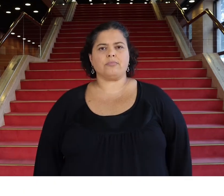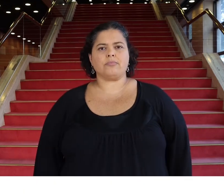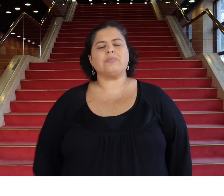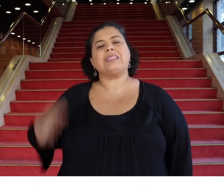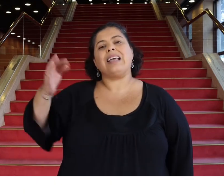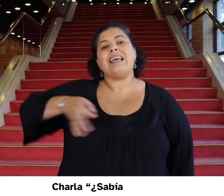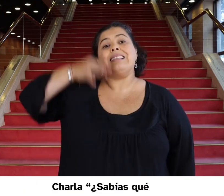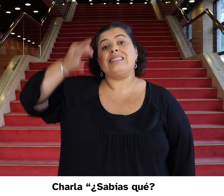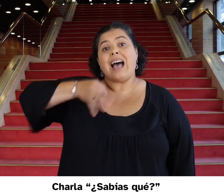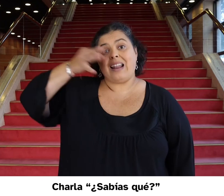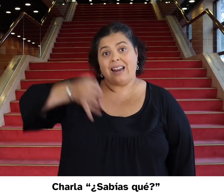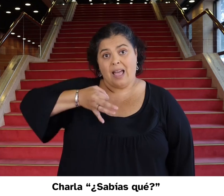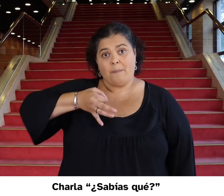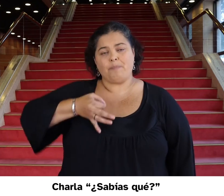Obra Charla, ¿sabías qué?